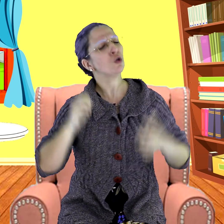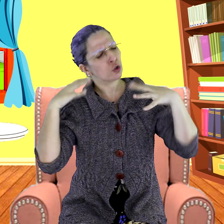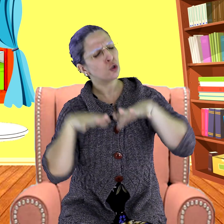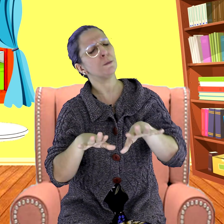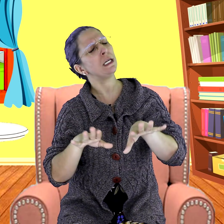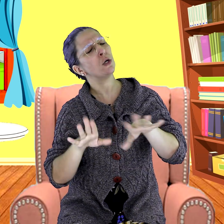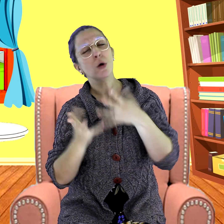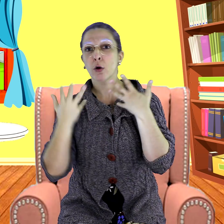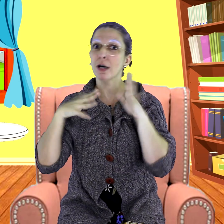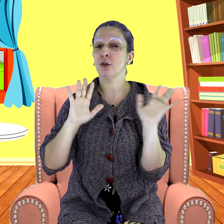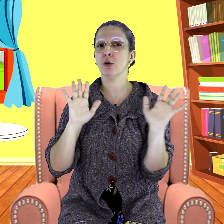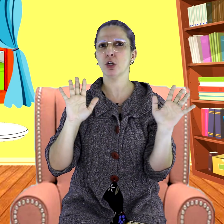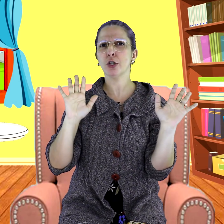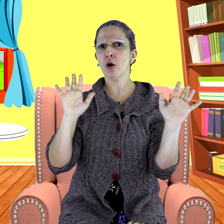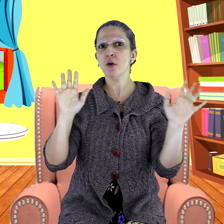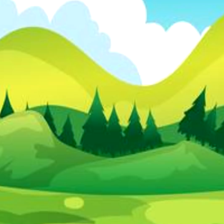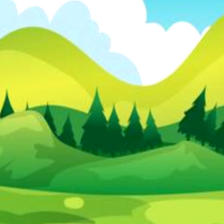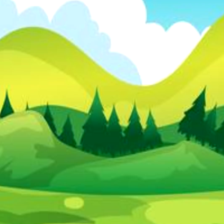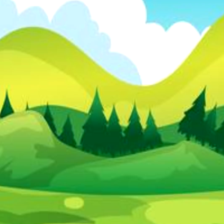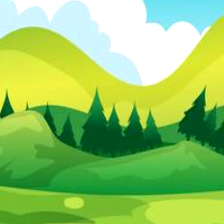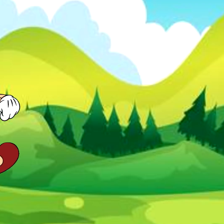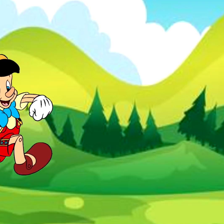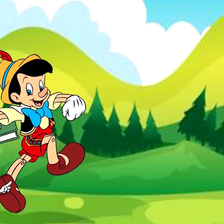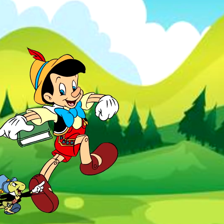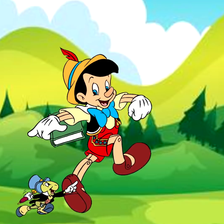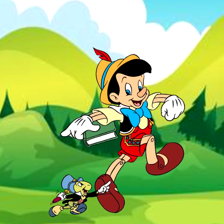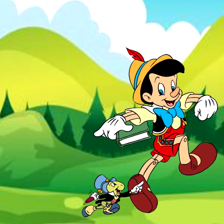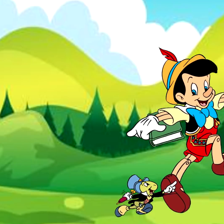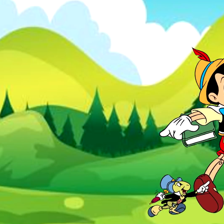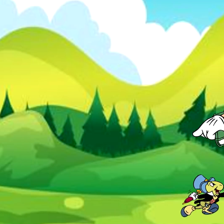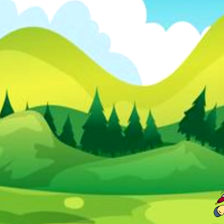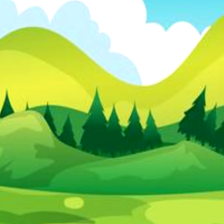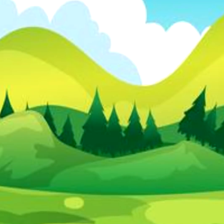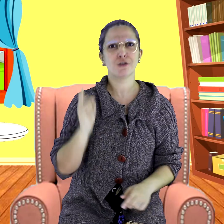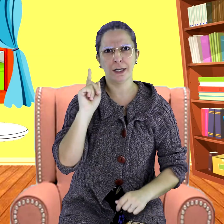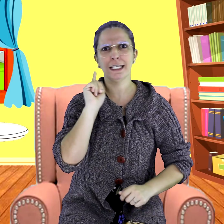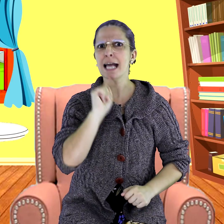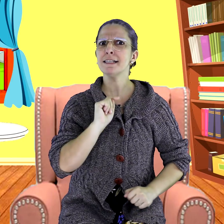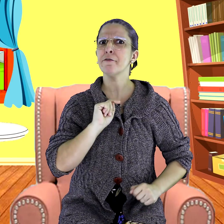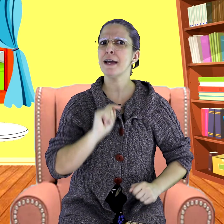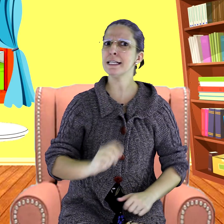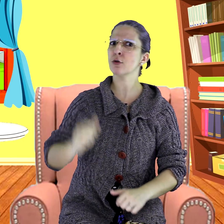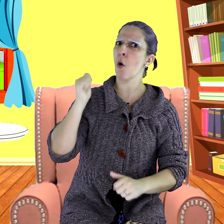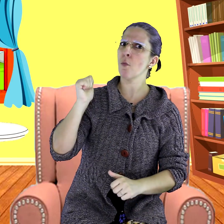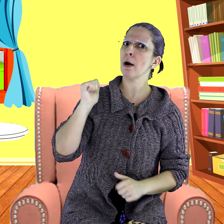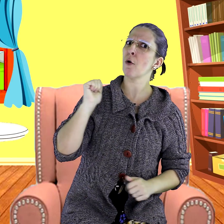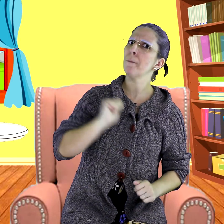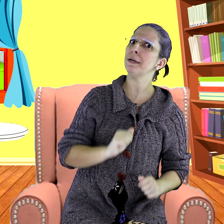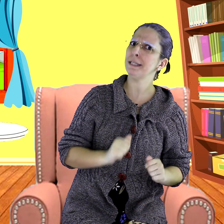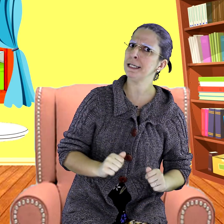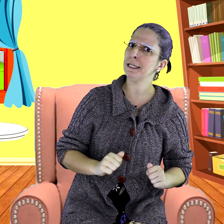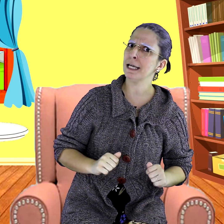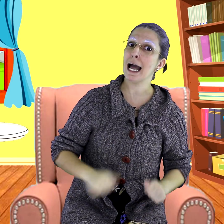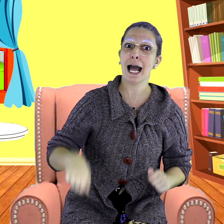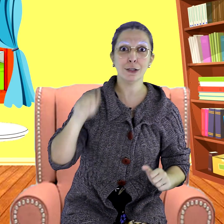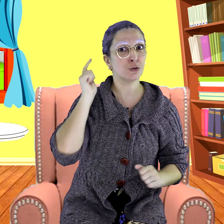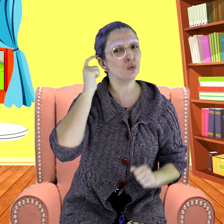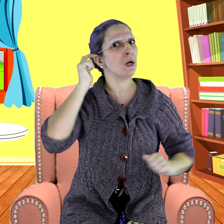dormiu quando acordou, foi feliz da vida para a escola, só que dessa vez com uma companhia, a sua